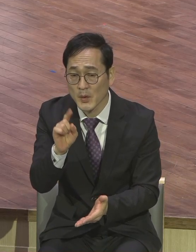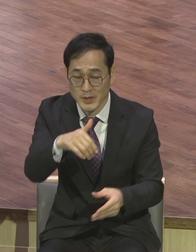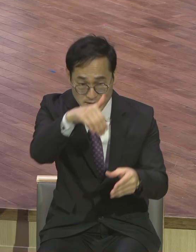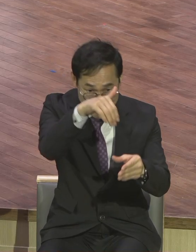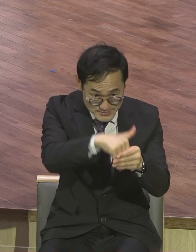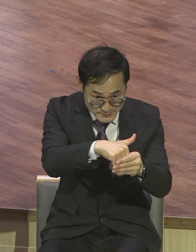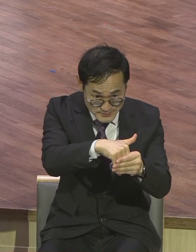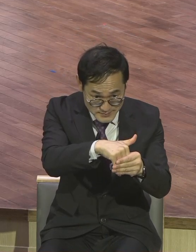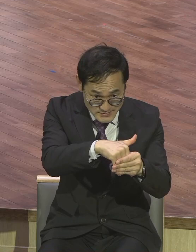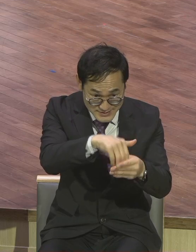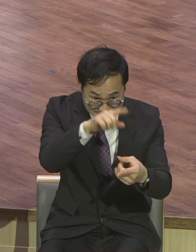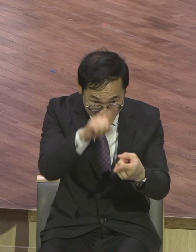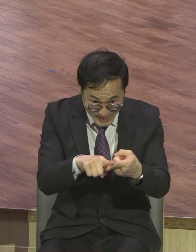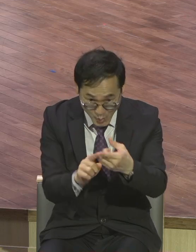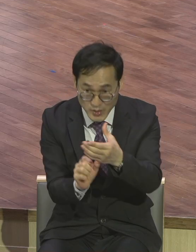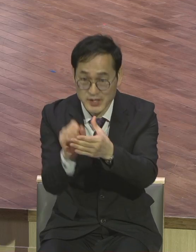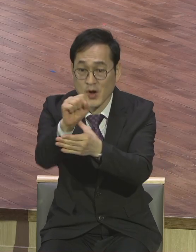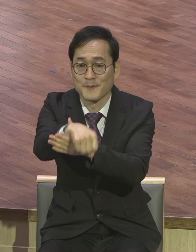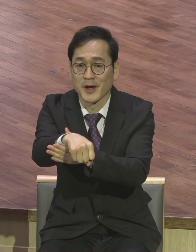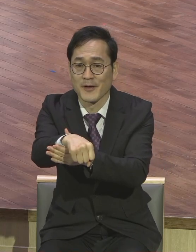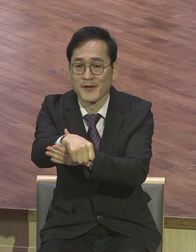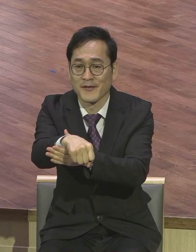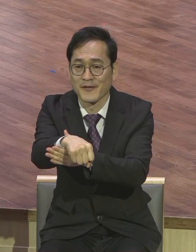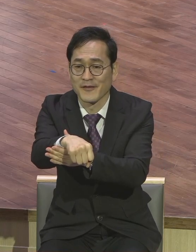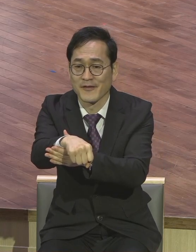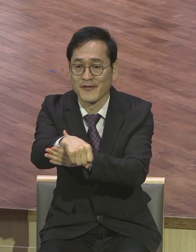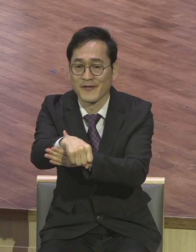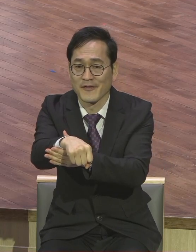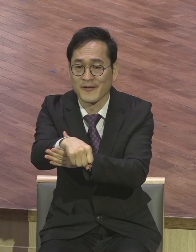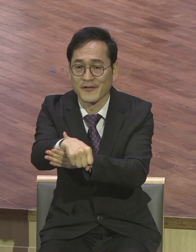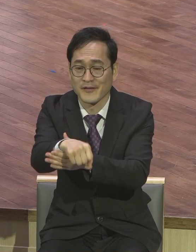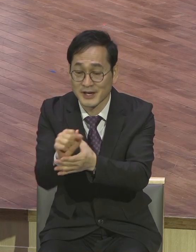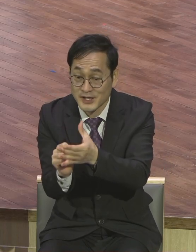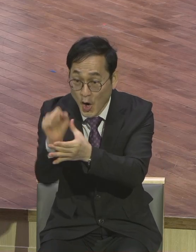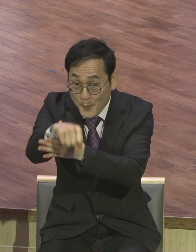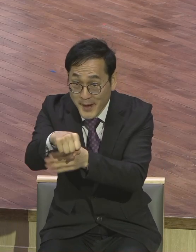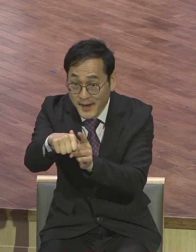세상은 분명한 원리입니다. 열매를 거두기 위해서는 우리가 무언가 심어야 돼요.